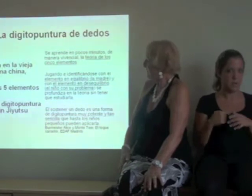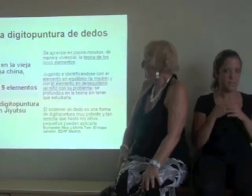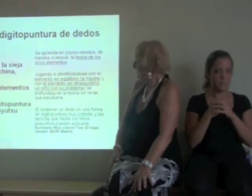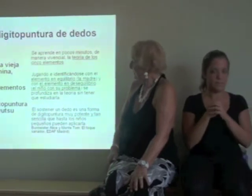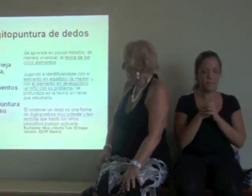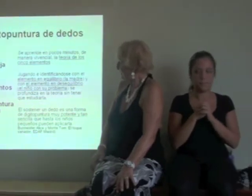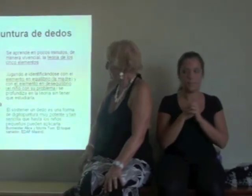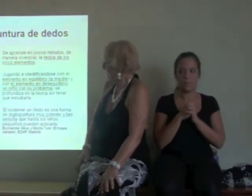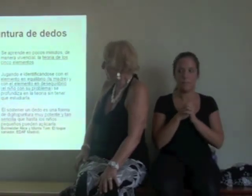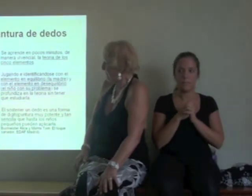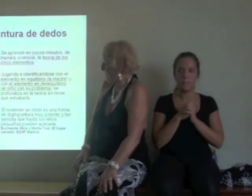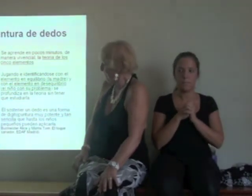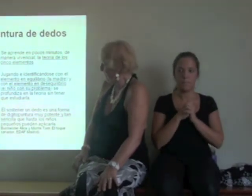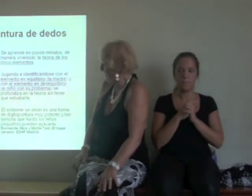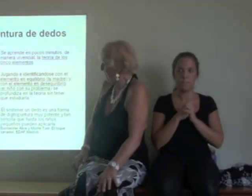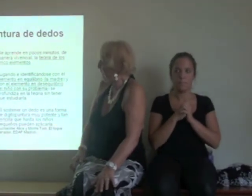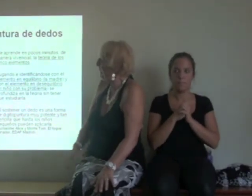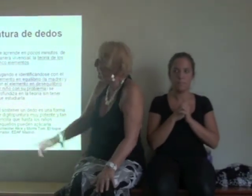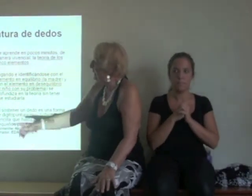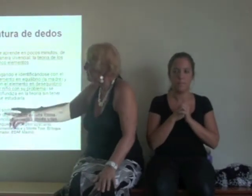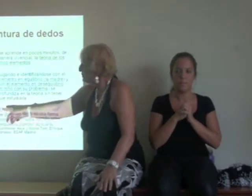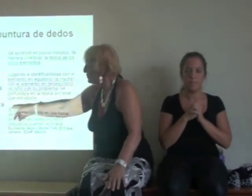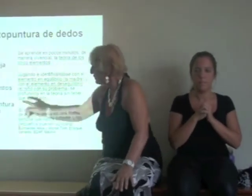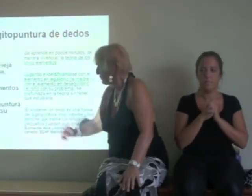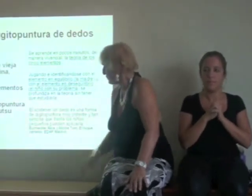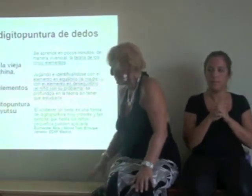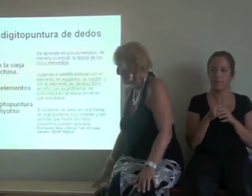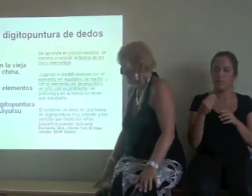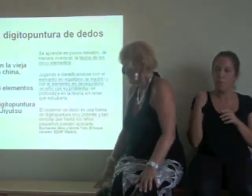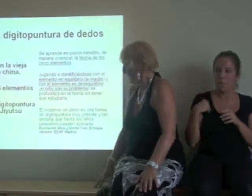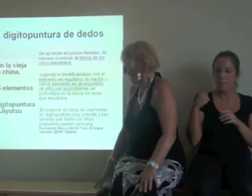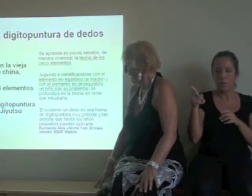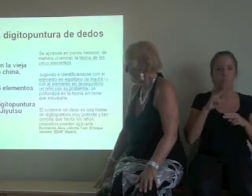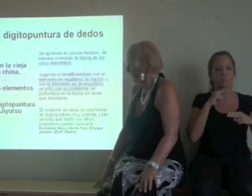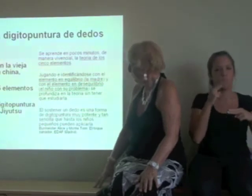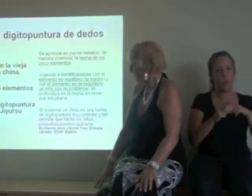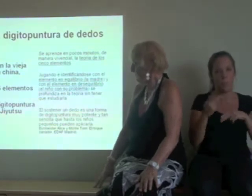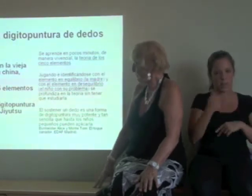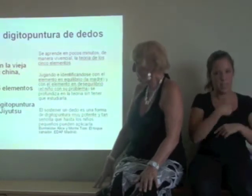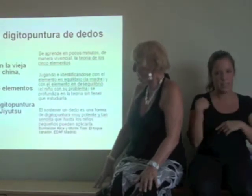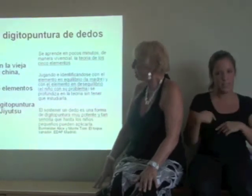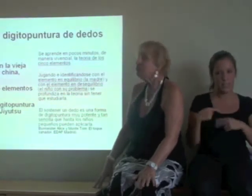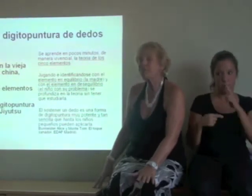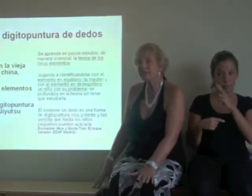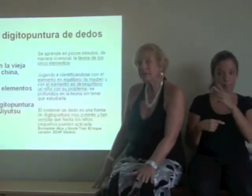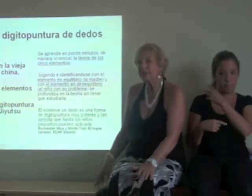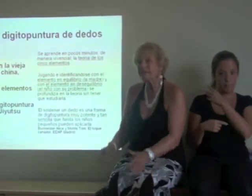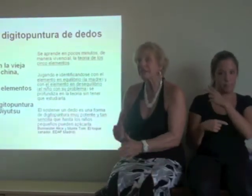el Shin Shin Jitsu es una forma muy potente,